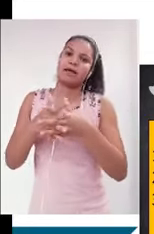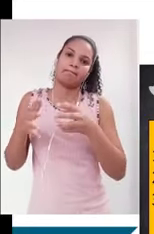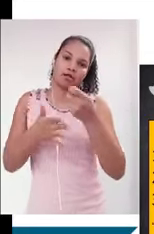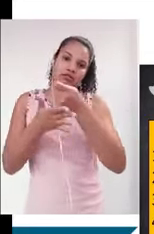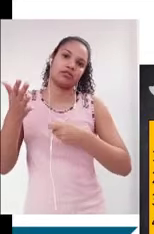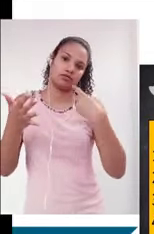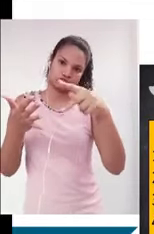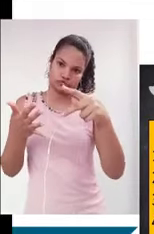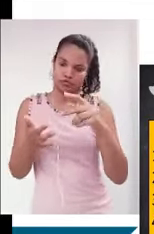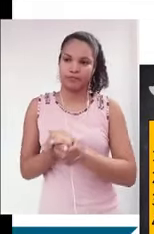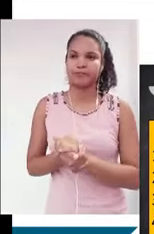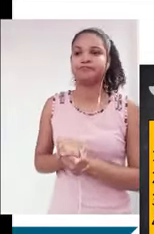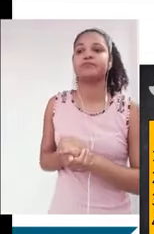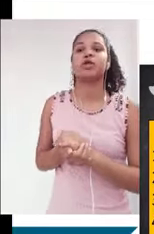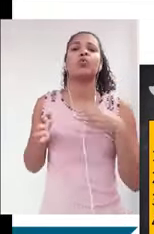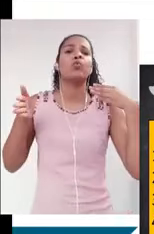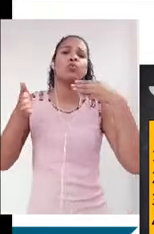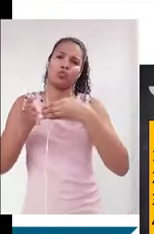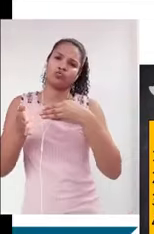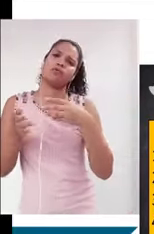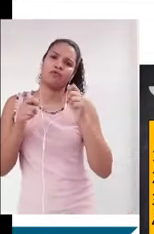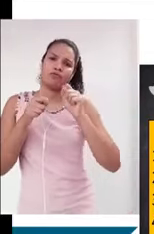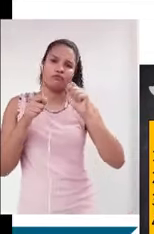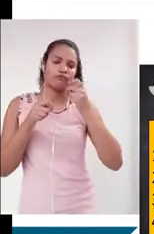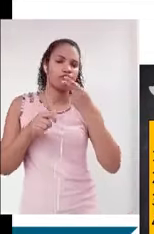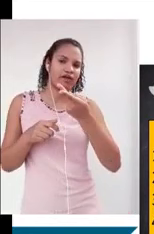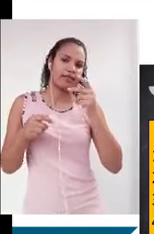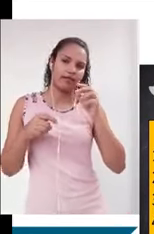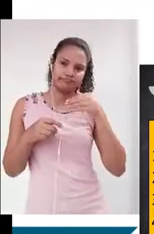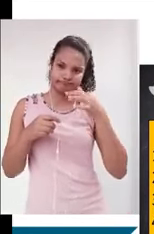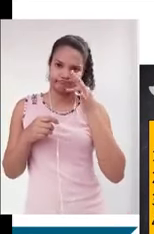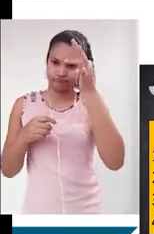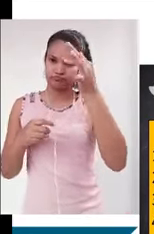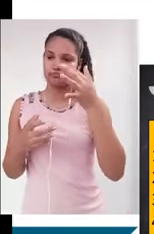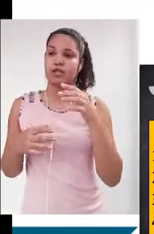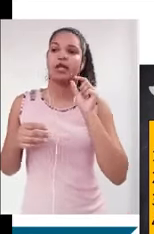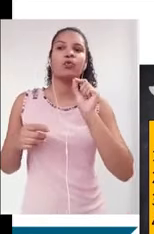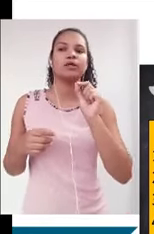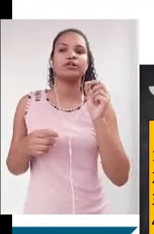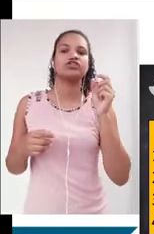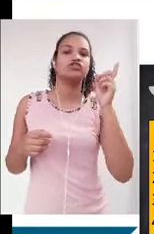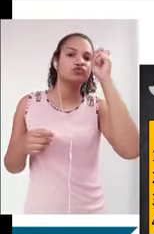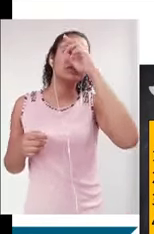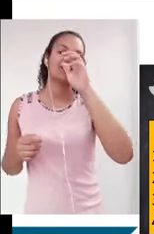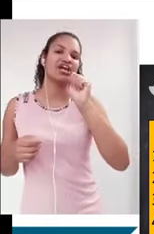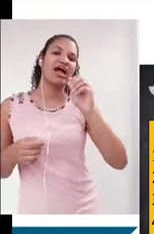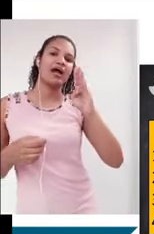E, por último, um ponto que eu vou falar um pouquinho mais à frente é em relação à dificuldade de abstração. A abstração, para vocês,